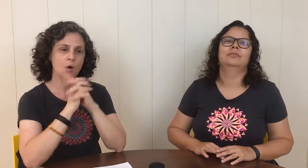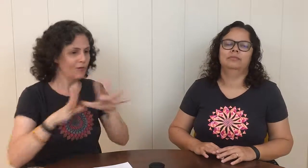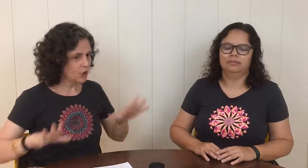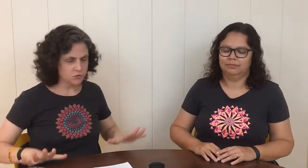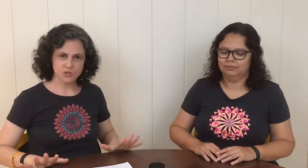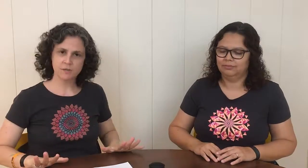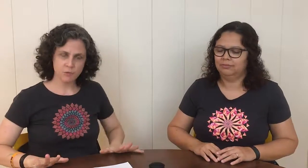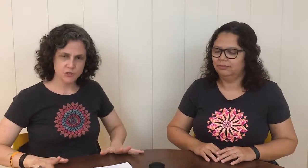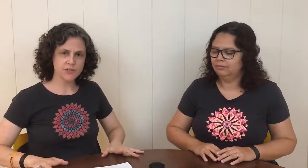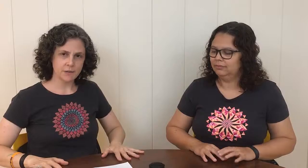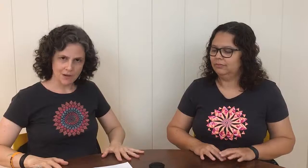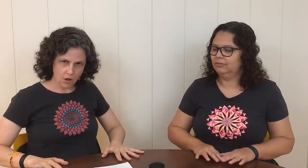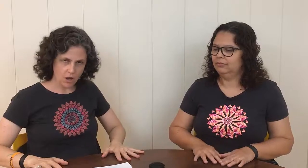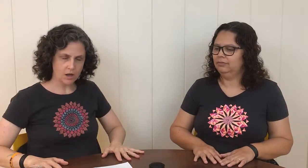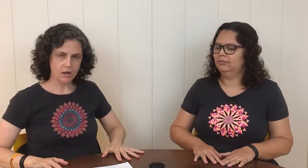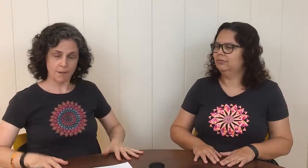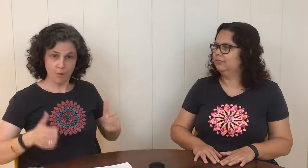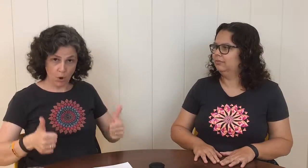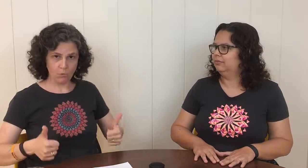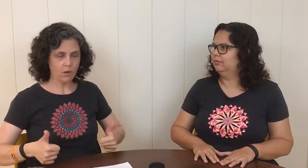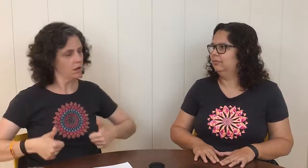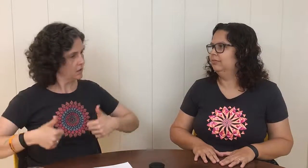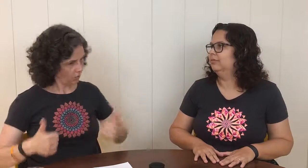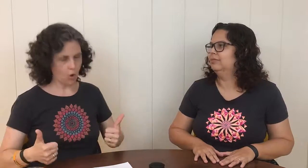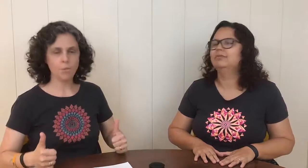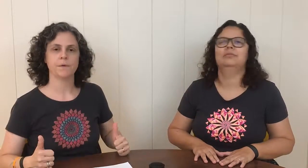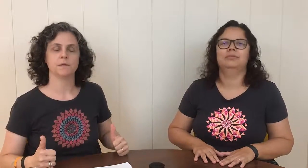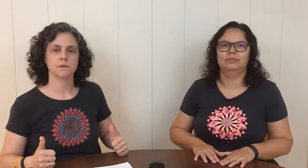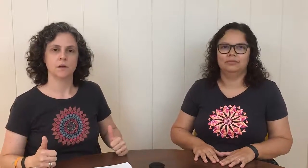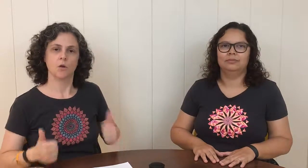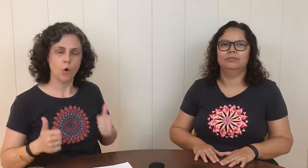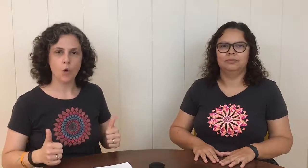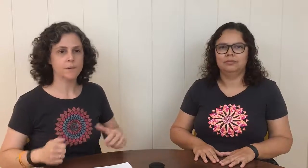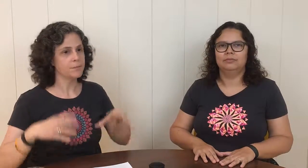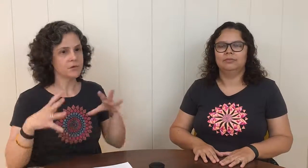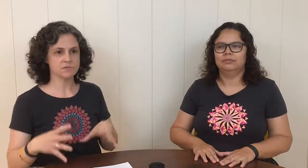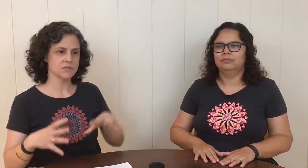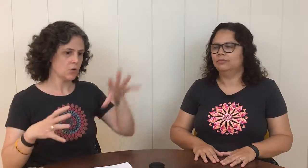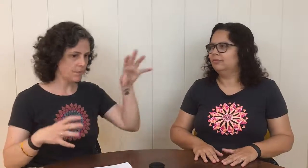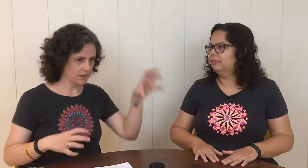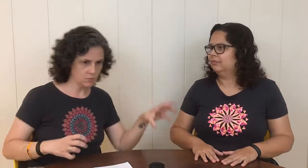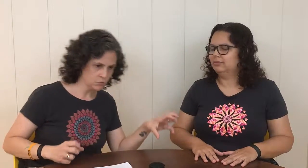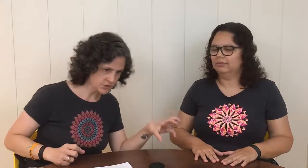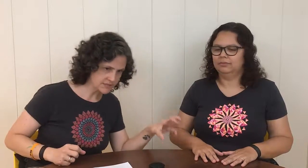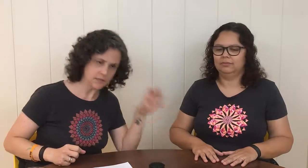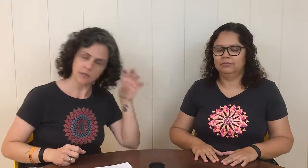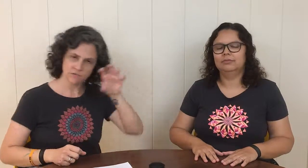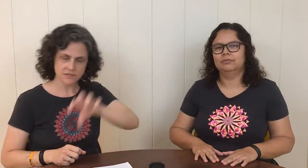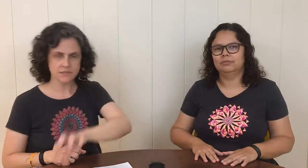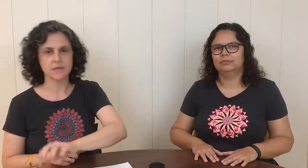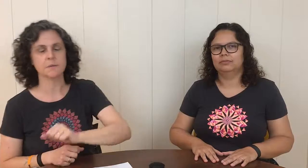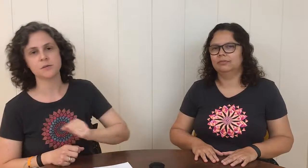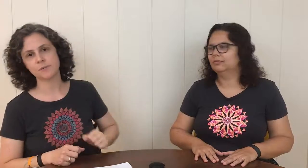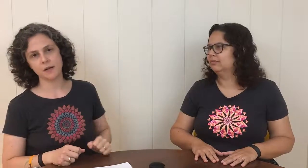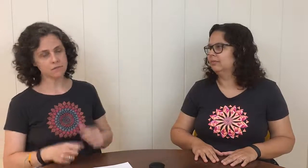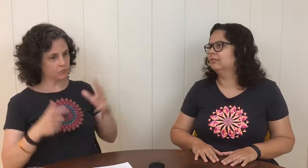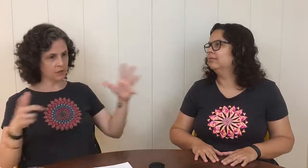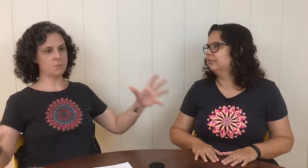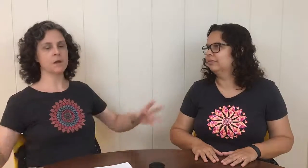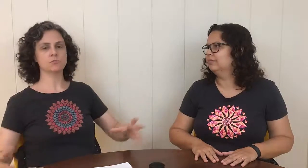O valor do chico por xícara é melhor? É bom? Compra. Compra, porque se você comparar com um chá de saquinho, vai ser sempre mais barato. Não tenha medo